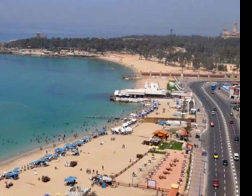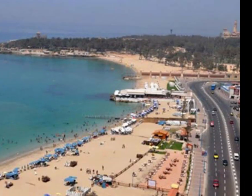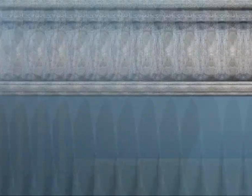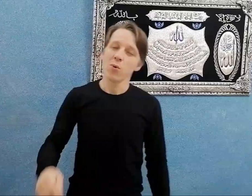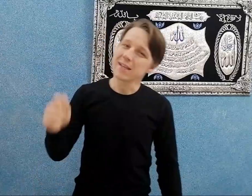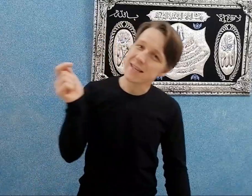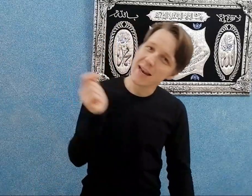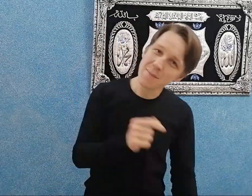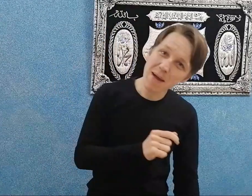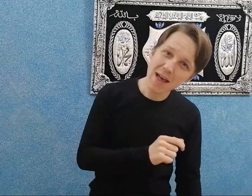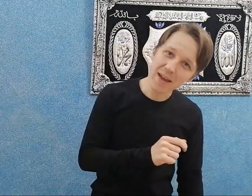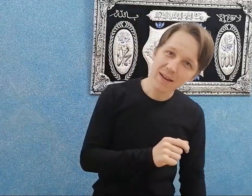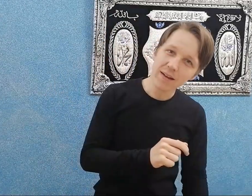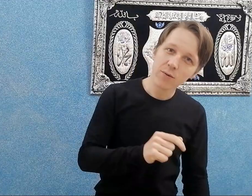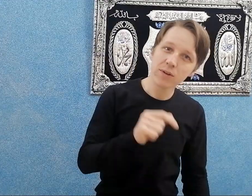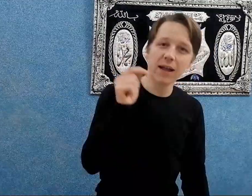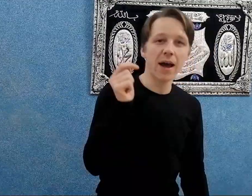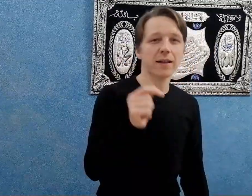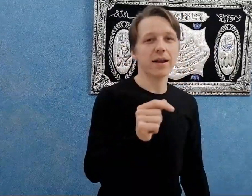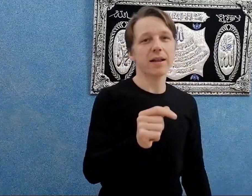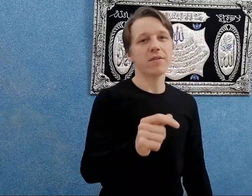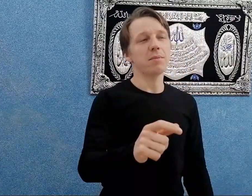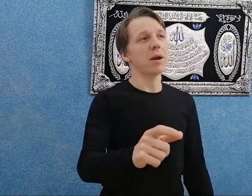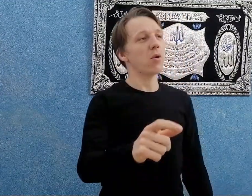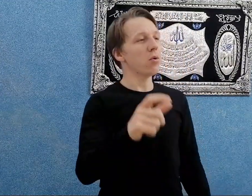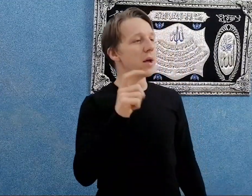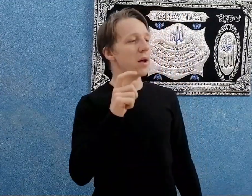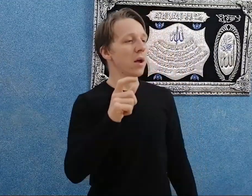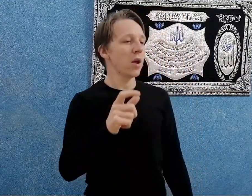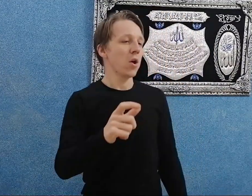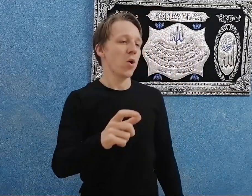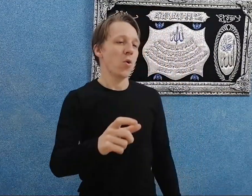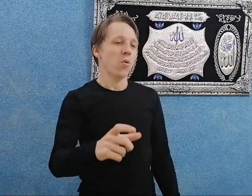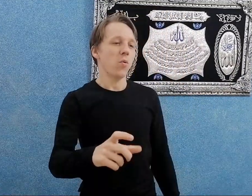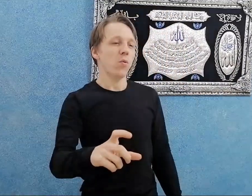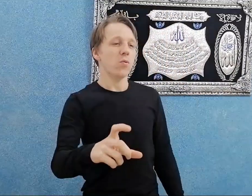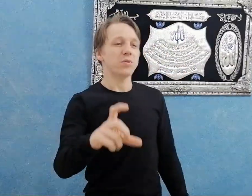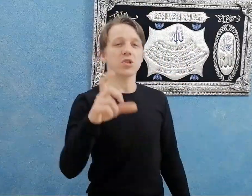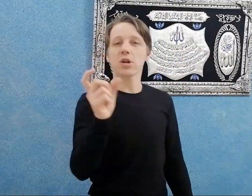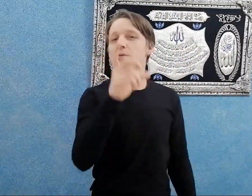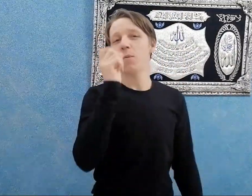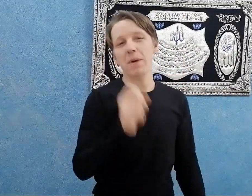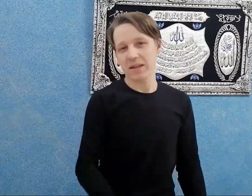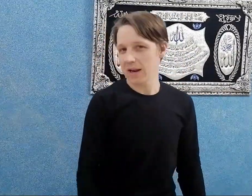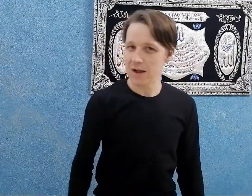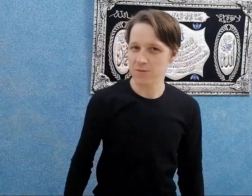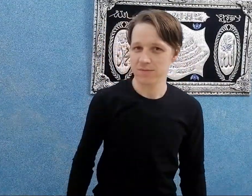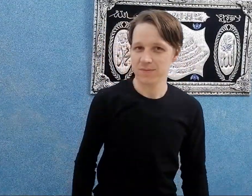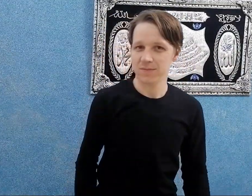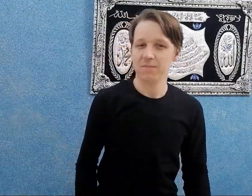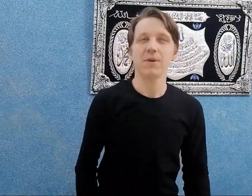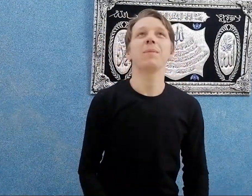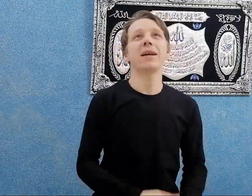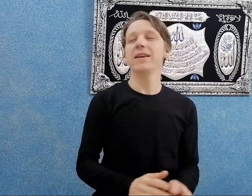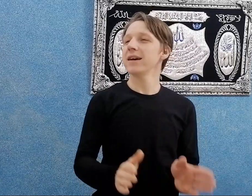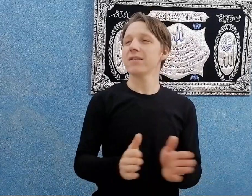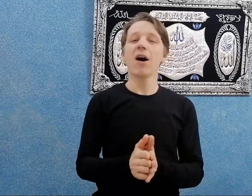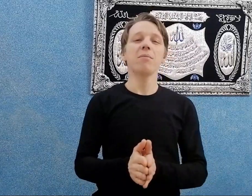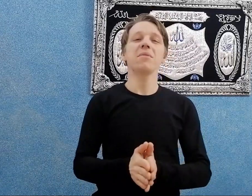ويا سلام بقى وانت قاعدة كده في البلكونة وبتشربي كوباية الاحوة. بيبقى ليها طعم